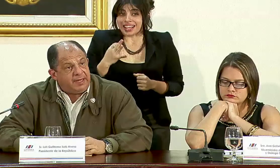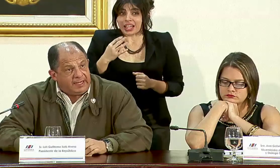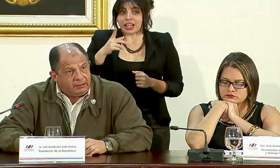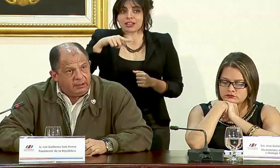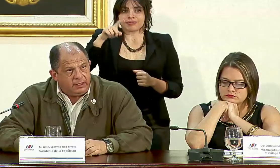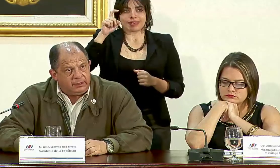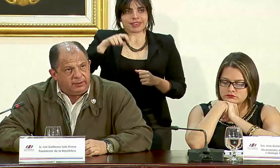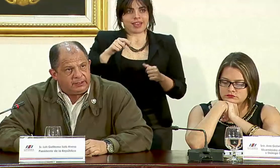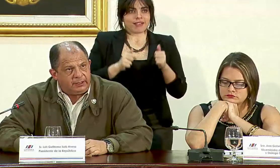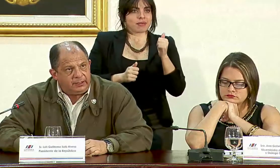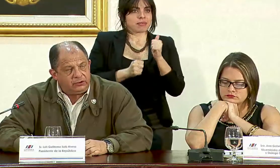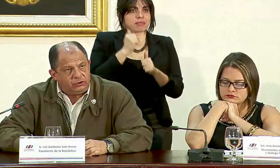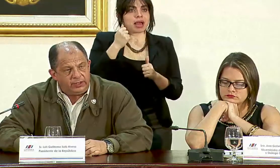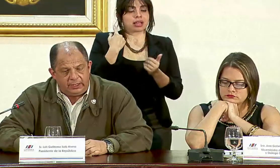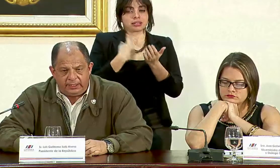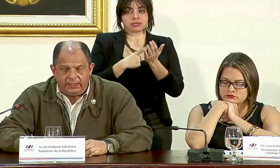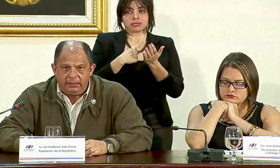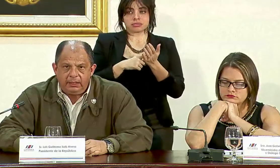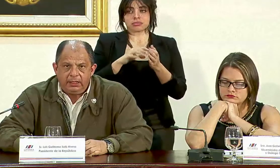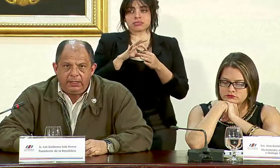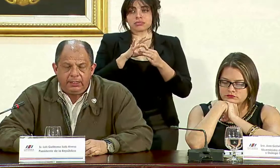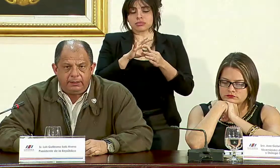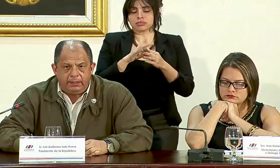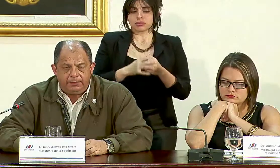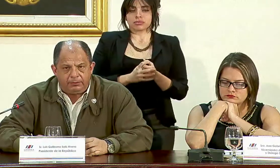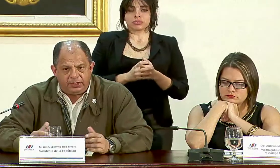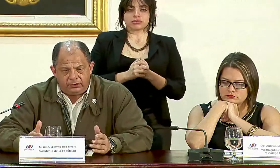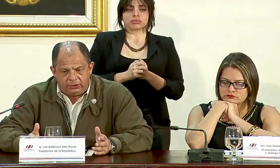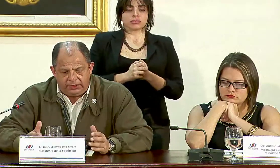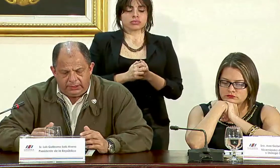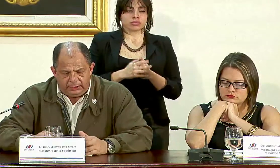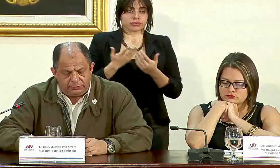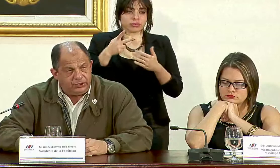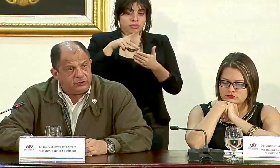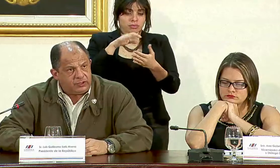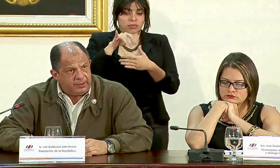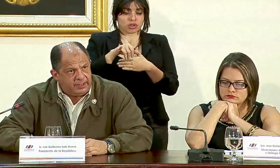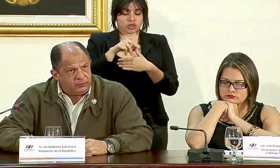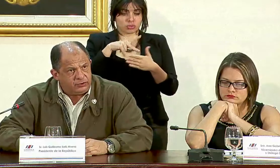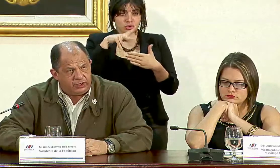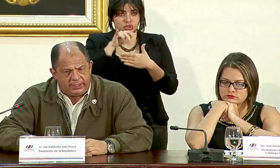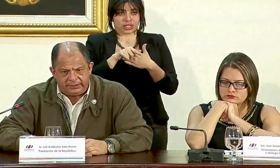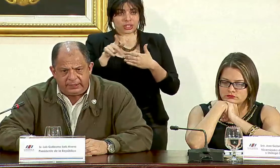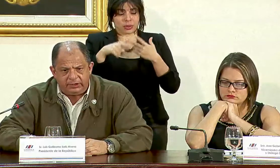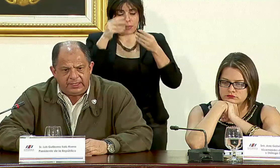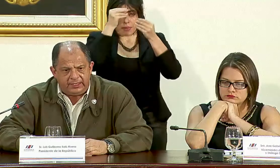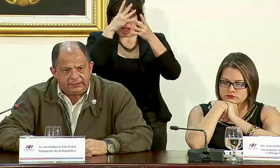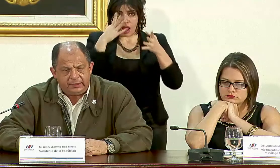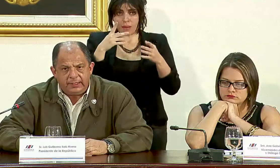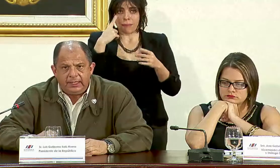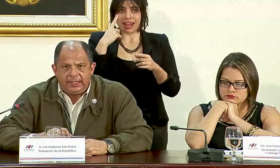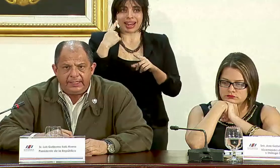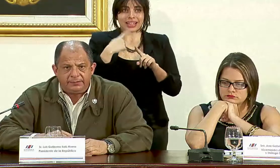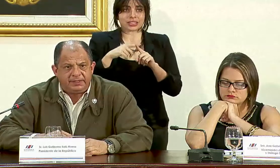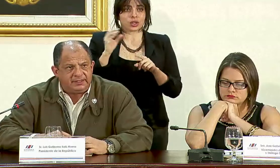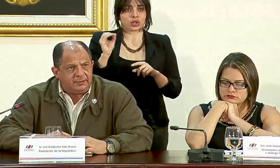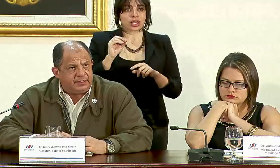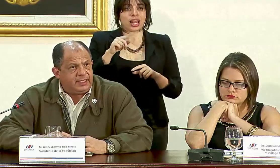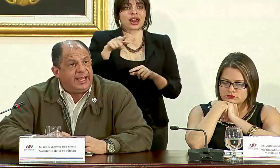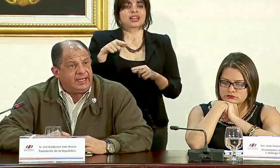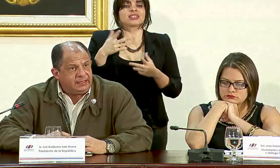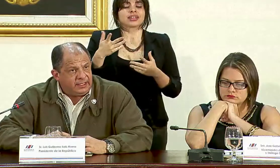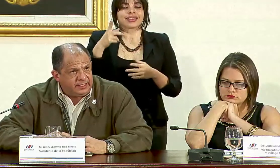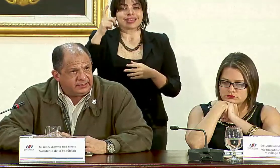debe de imperar en el debate sobre el proyecto de los proyectos que enviaremos a extraordinarias es